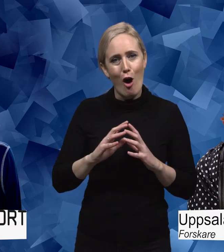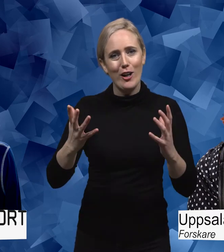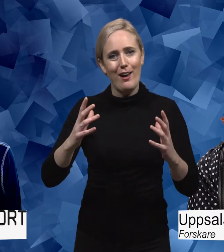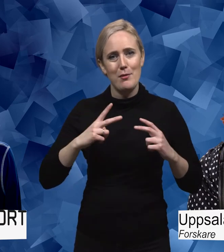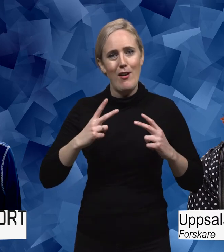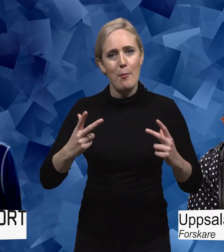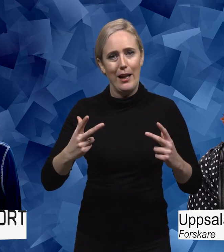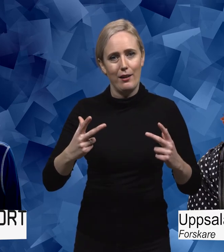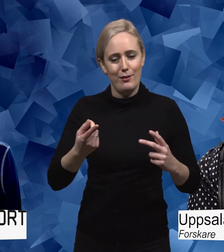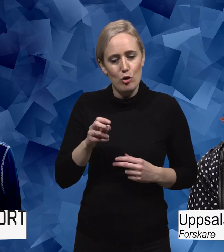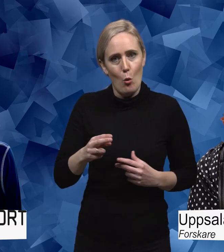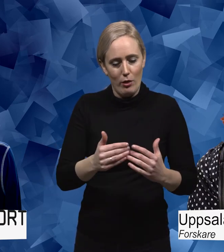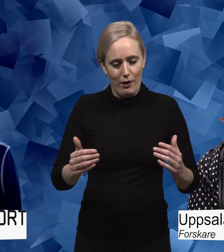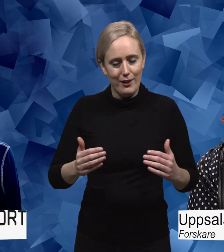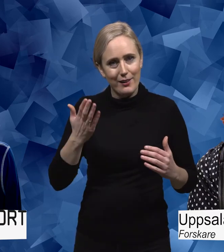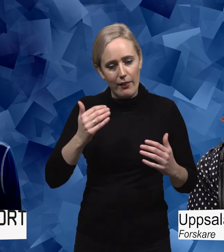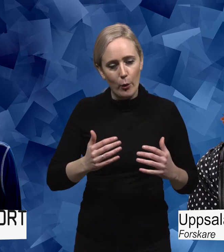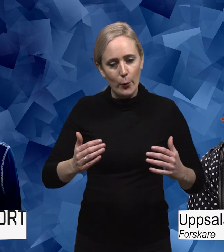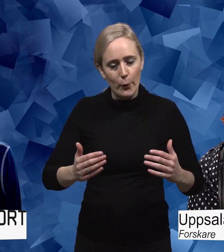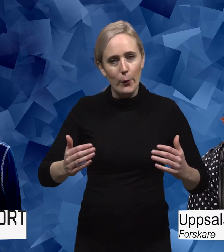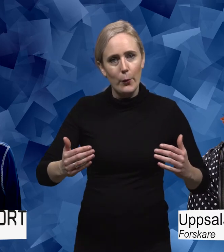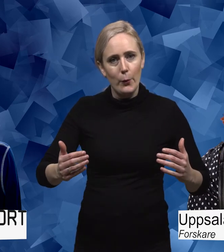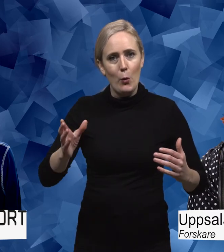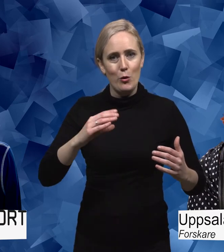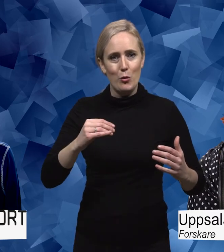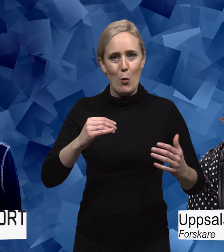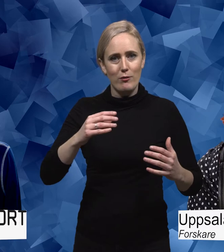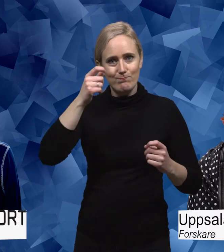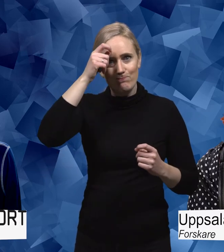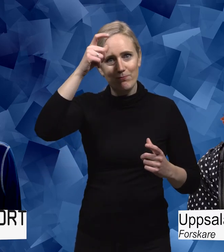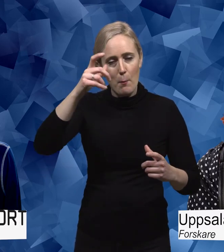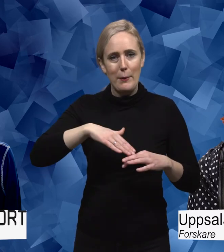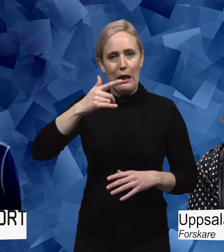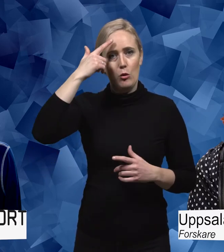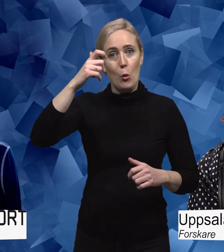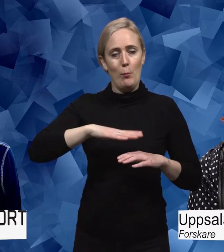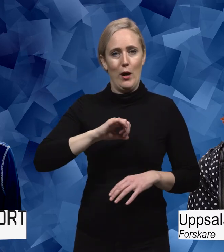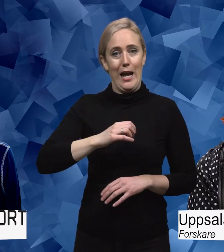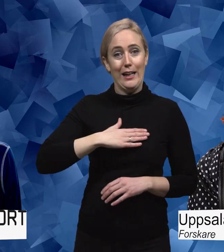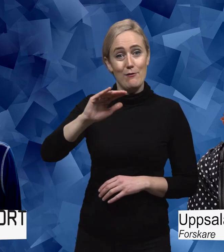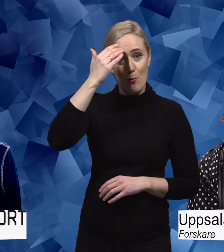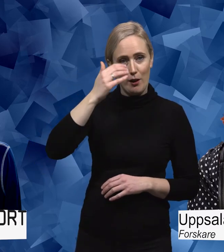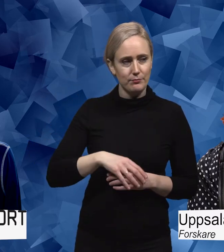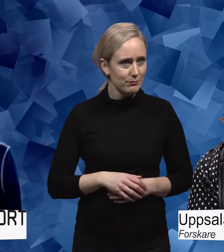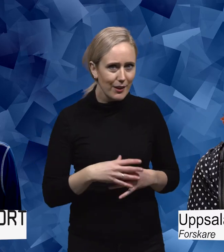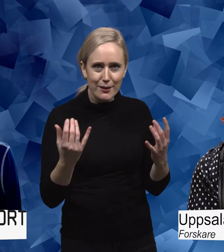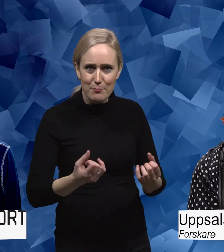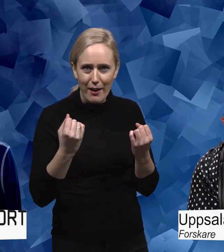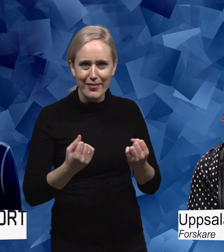bekvämlighetszon. Och då kan man mer och mer. Och då får man mer tilltro till sin egen förmåga. Spännande. Nu kan ju inte låta bli genast att koppla till